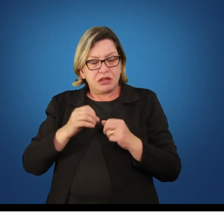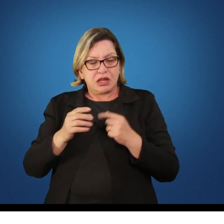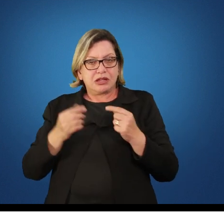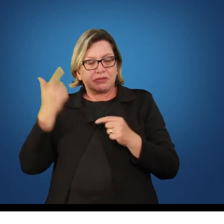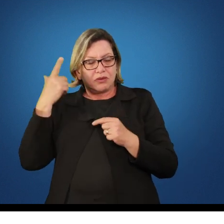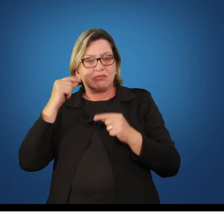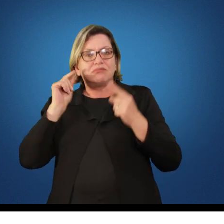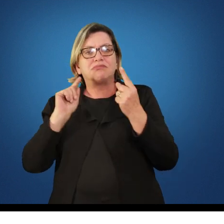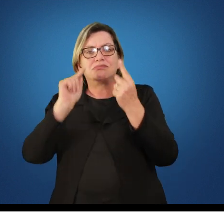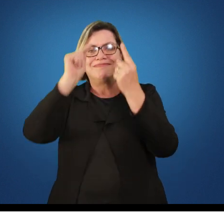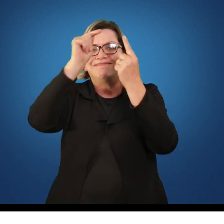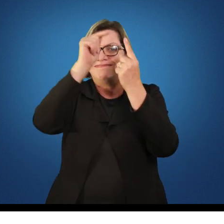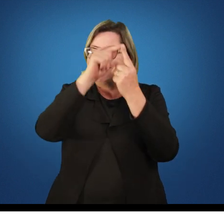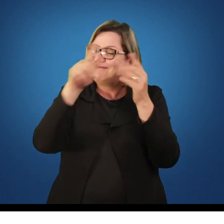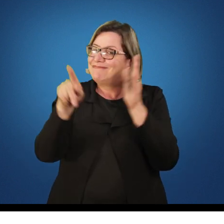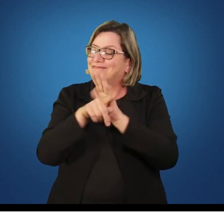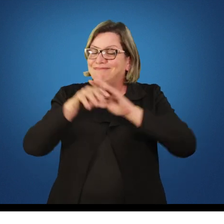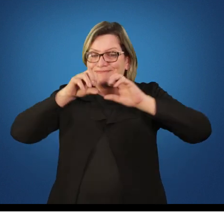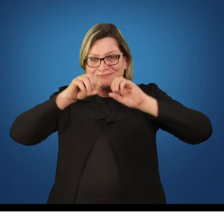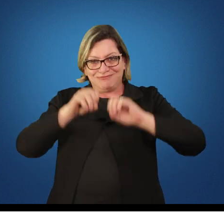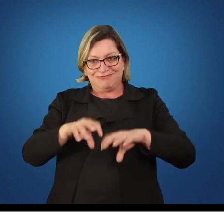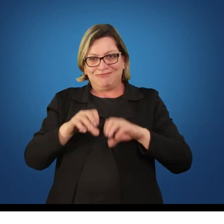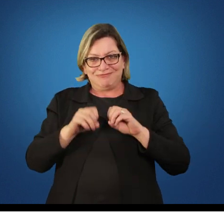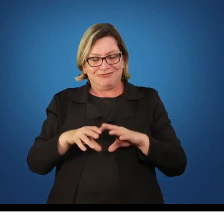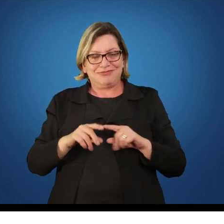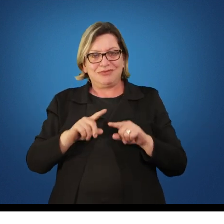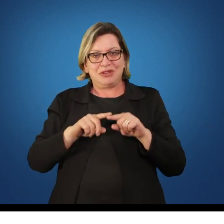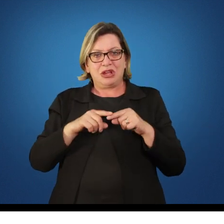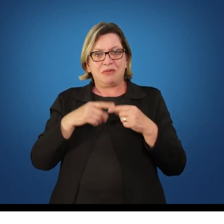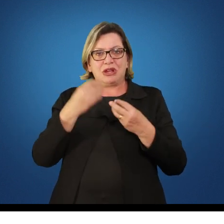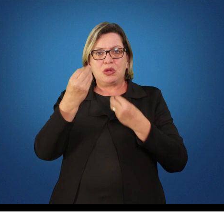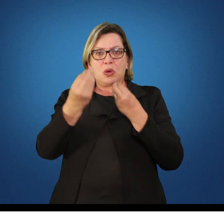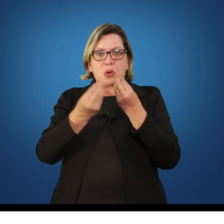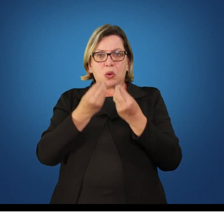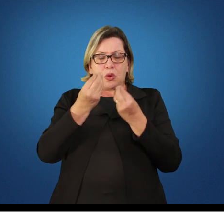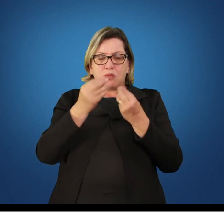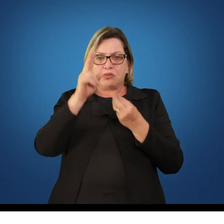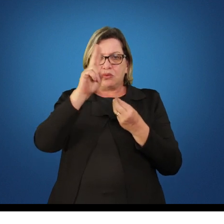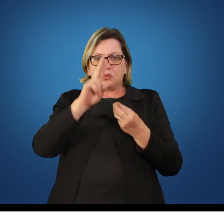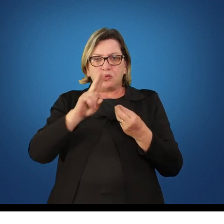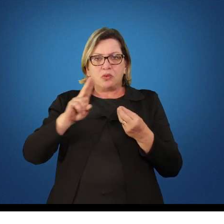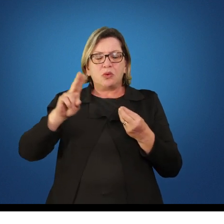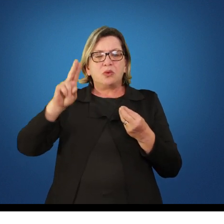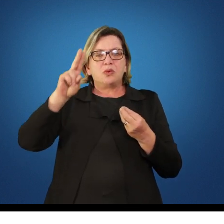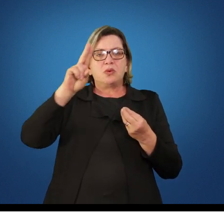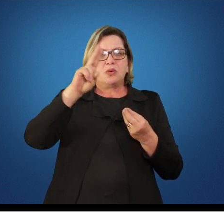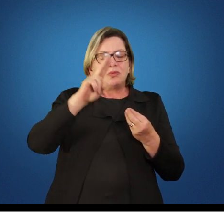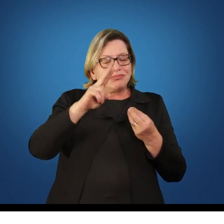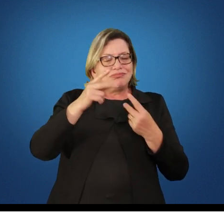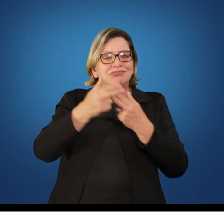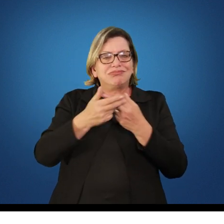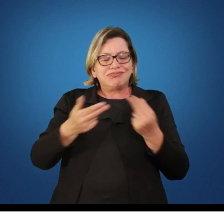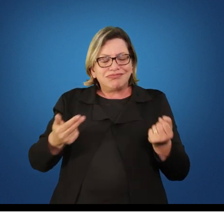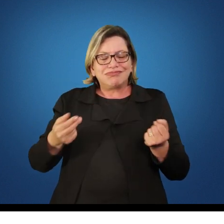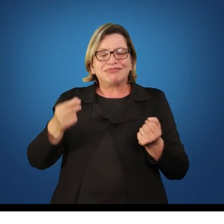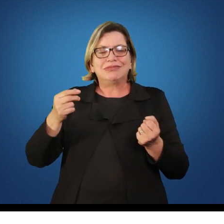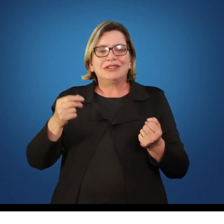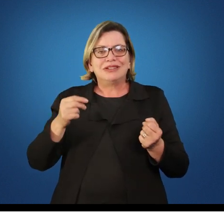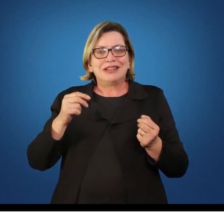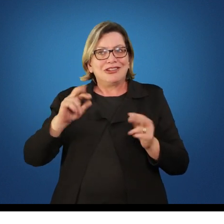educação. Lógico que existe. Mas como você vai utilizar esses elementos são outros 500. Por quê? Porque existe